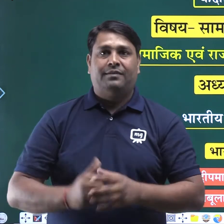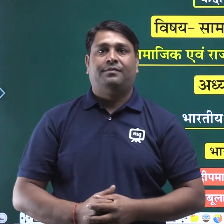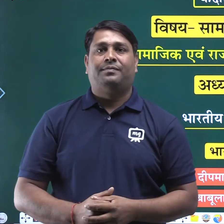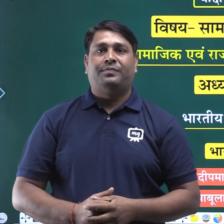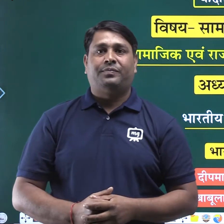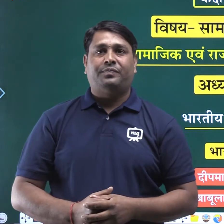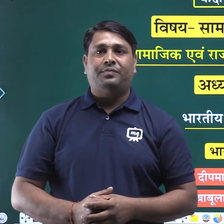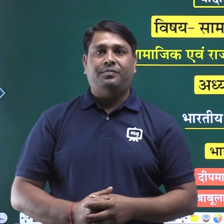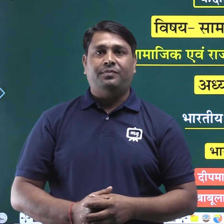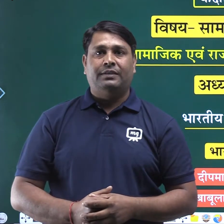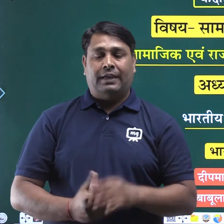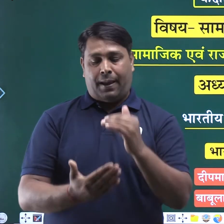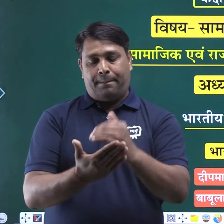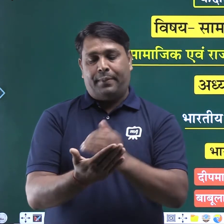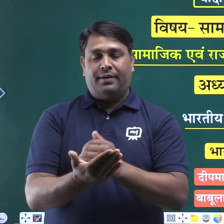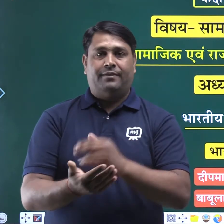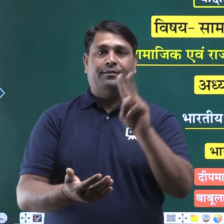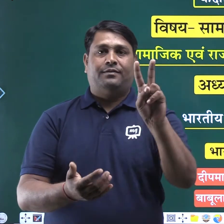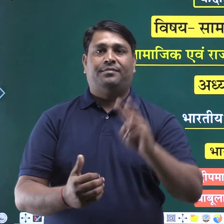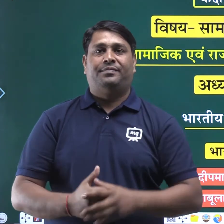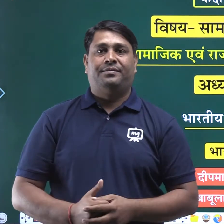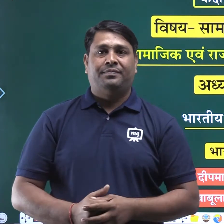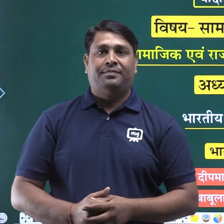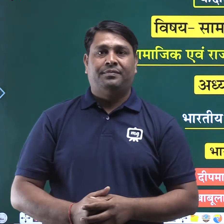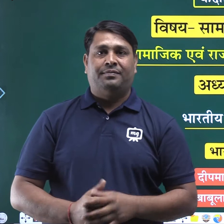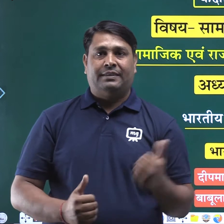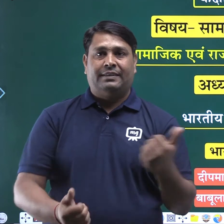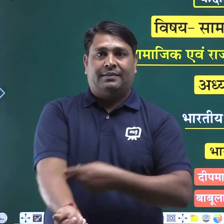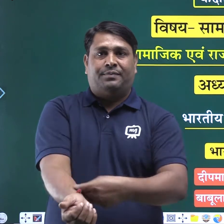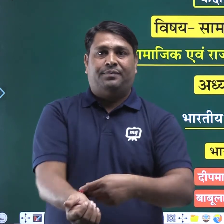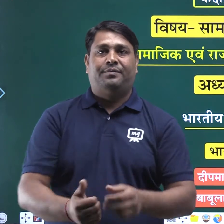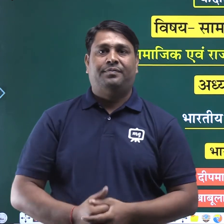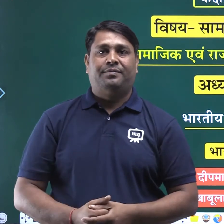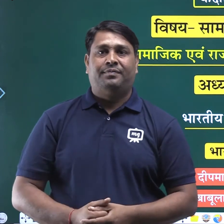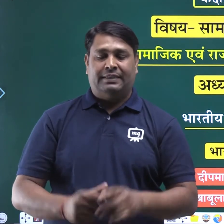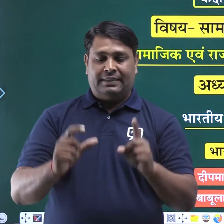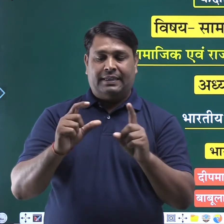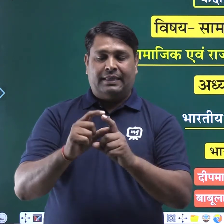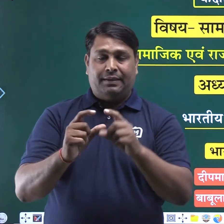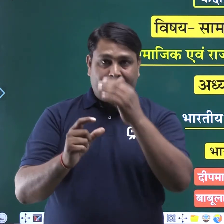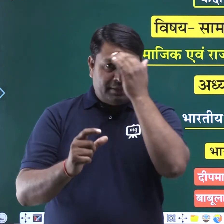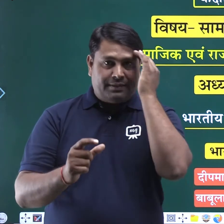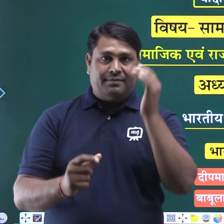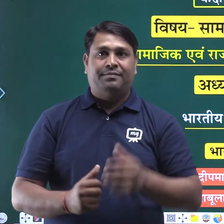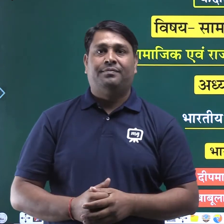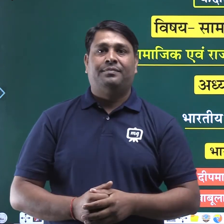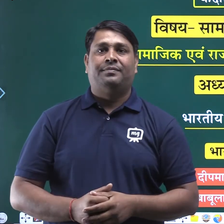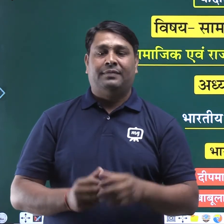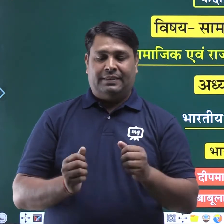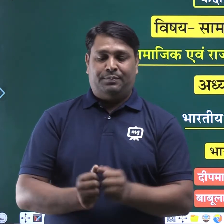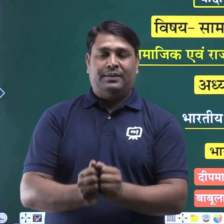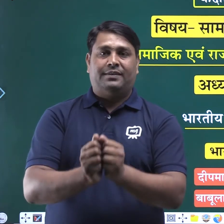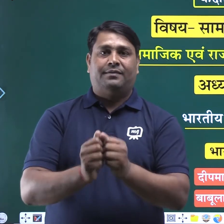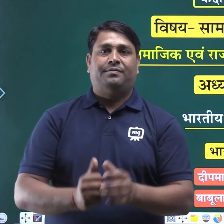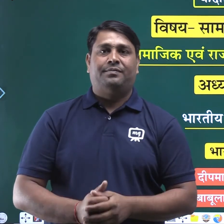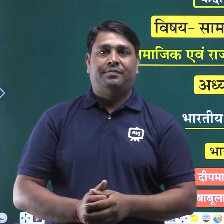भाग दो मेरा नाम दीपमाला शर्मा मेरे